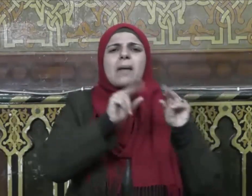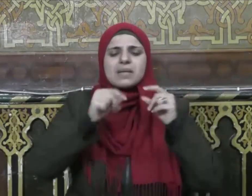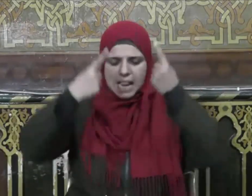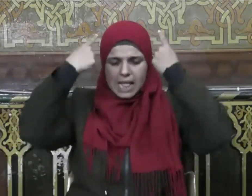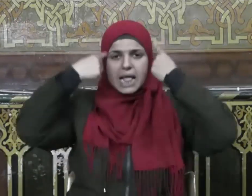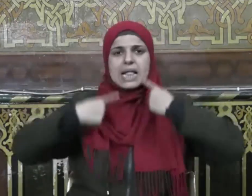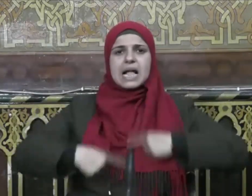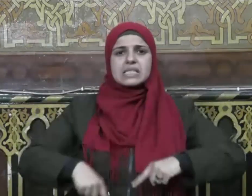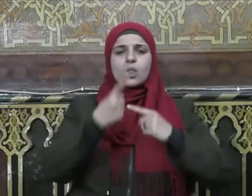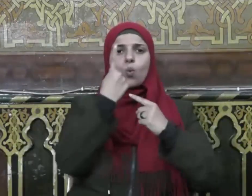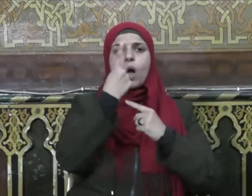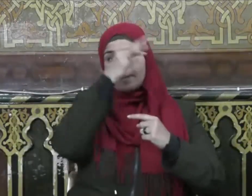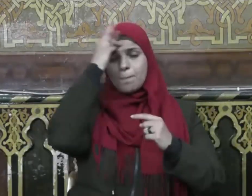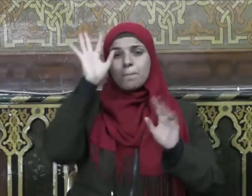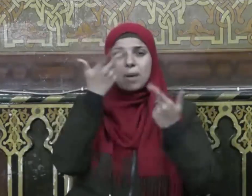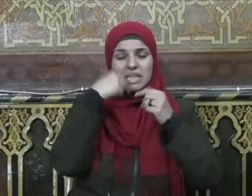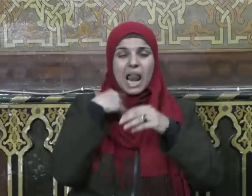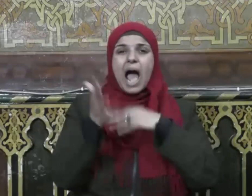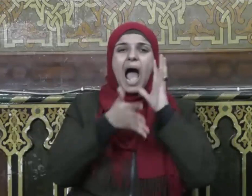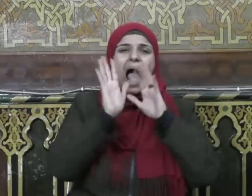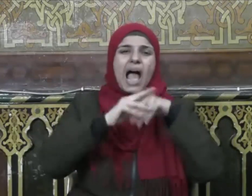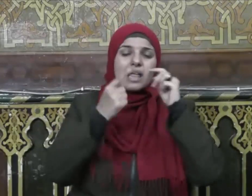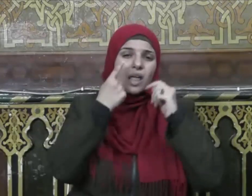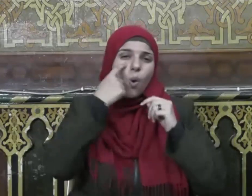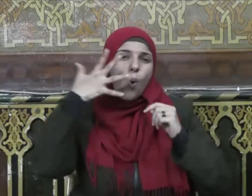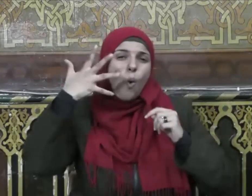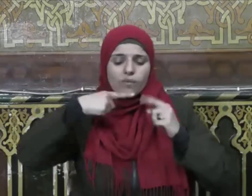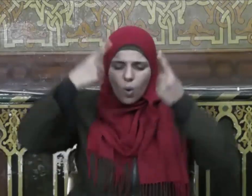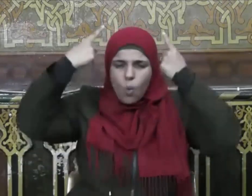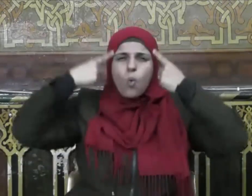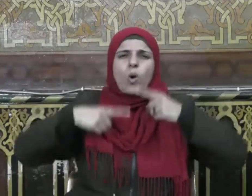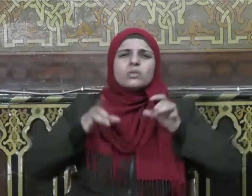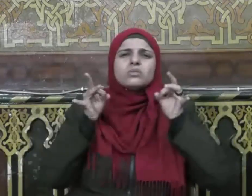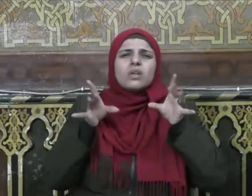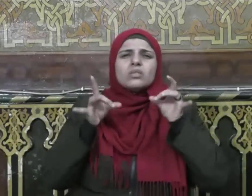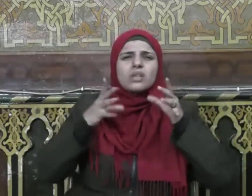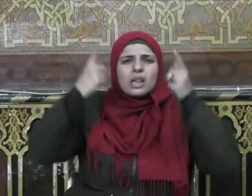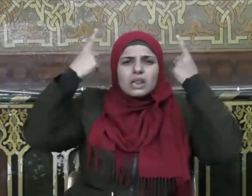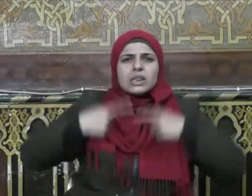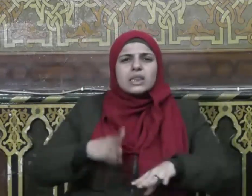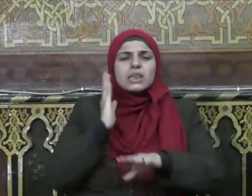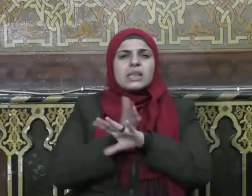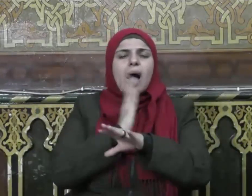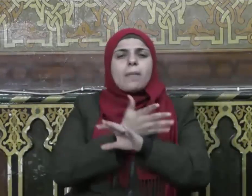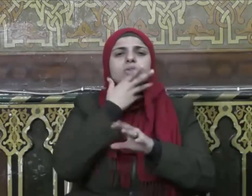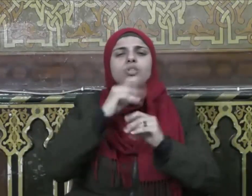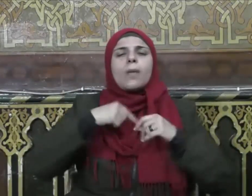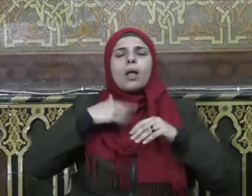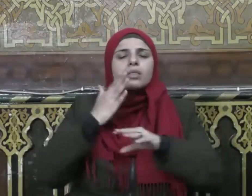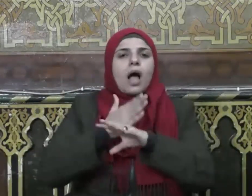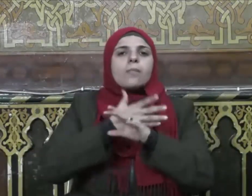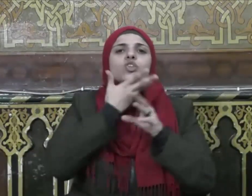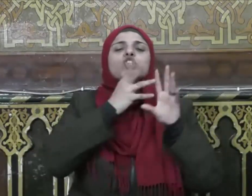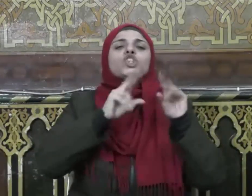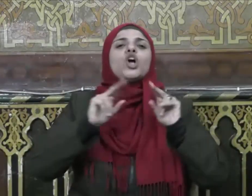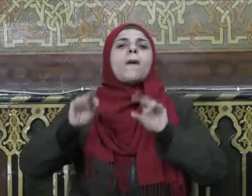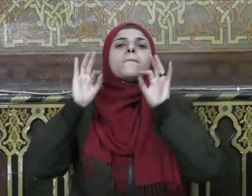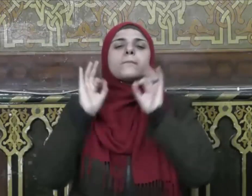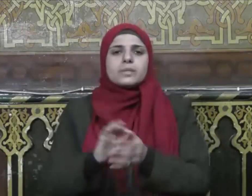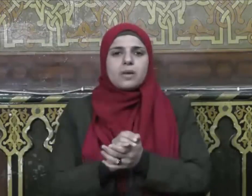إذا اشتكى منه عضو تداعى له سائر الجسد بالسهر والحمى كما